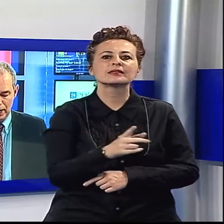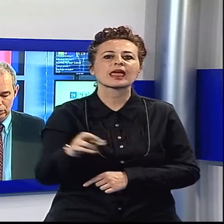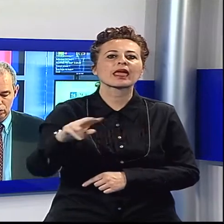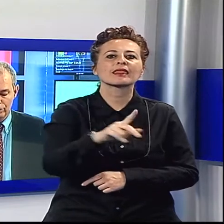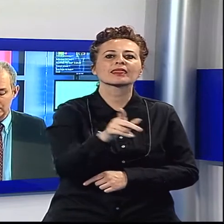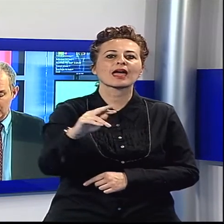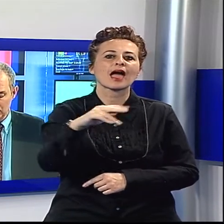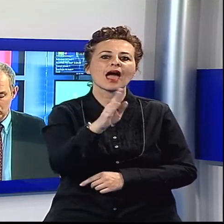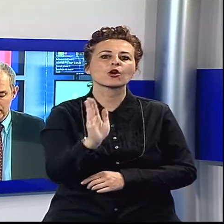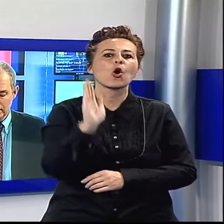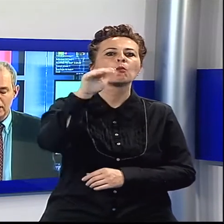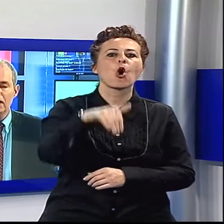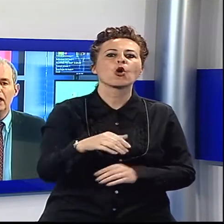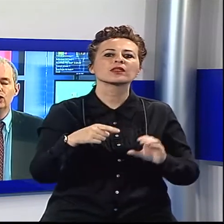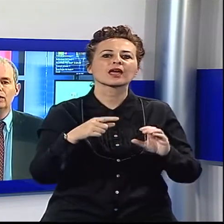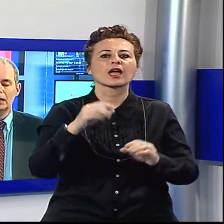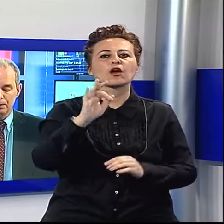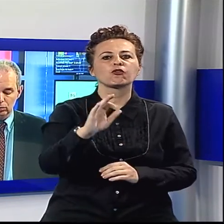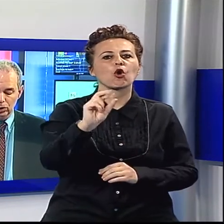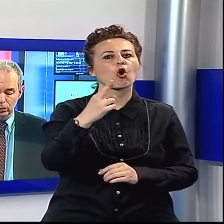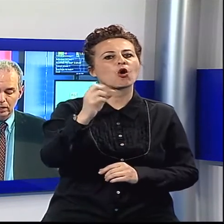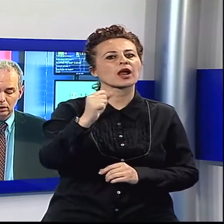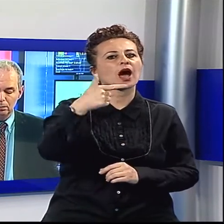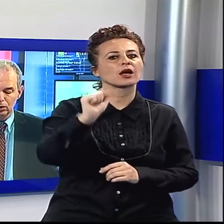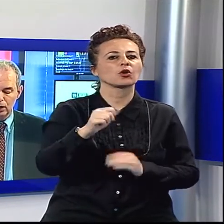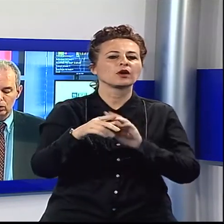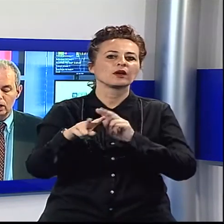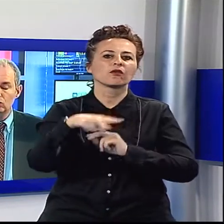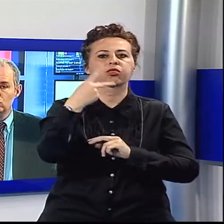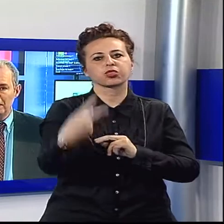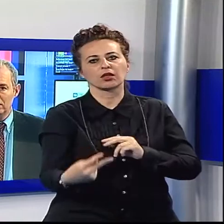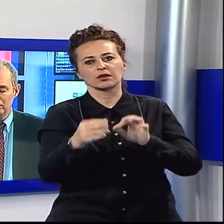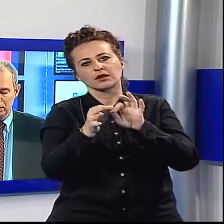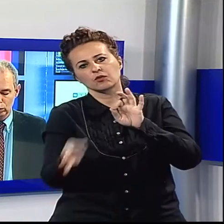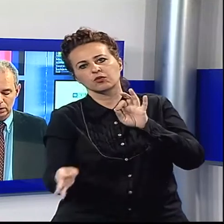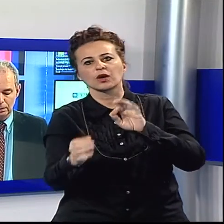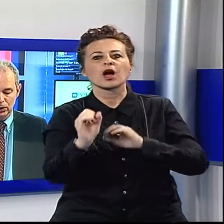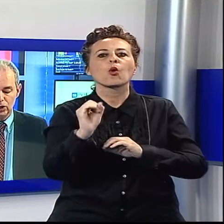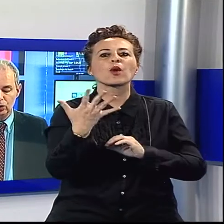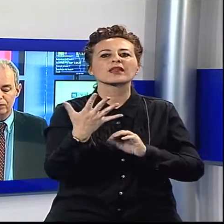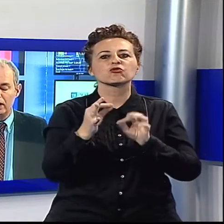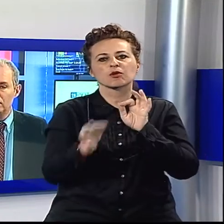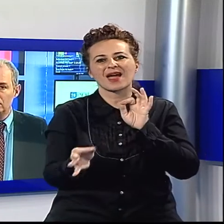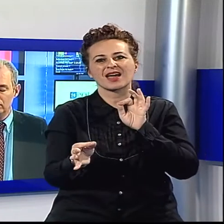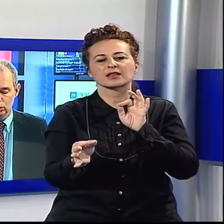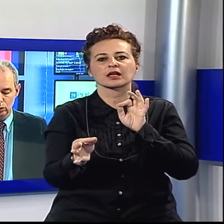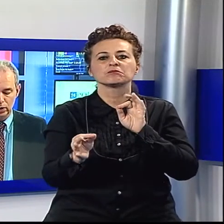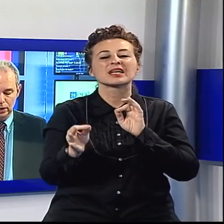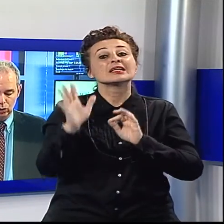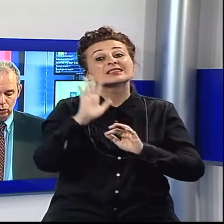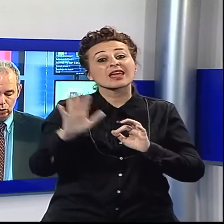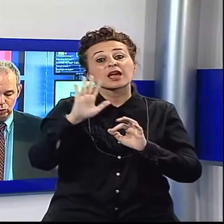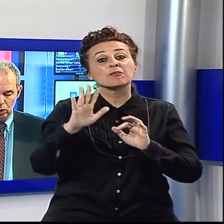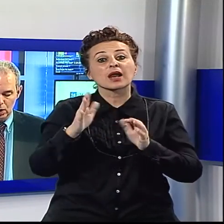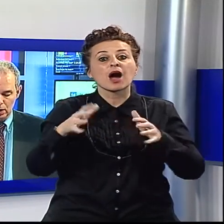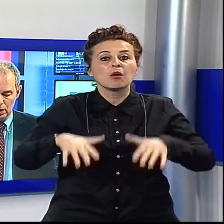Forato, versante lucchese, è scivolata per 15 metri riportando una sospetta frattura del bacino. È intervenuto l